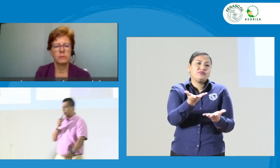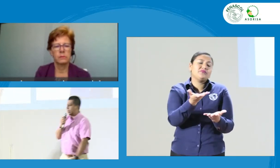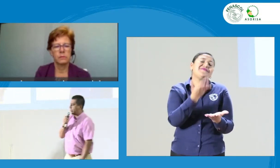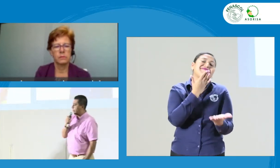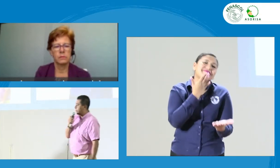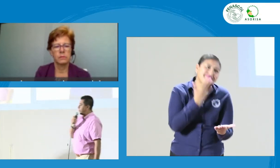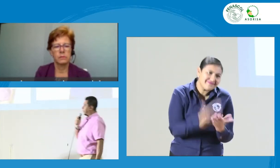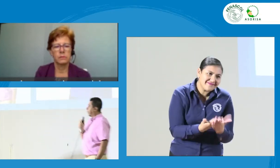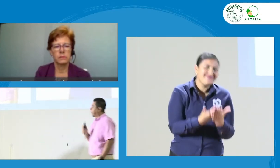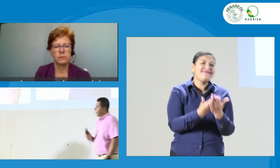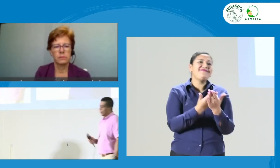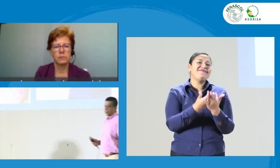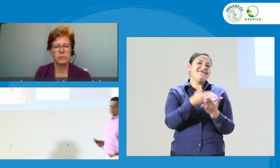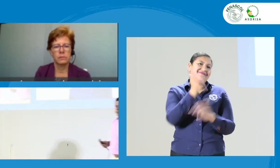gracias por la intervención.